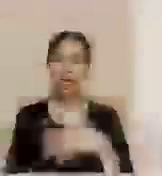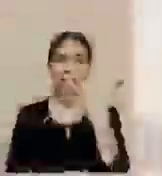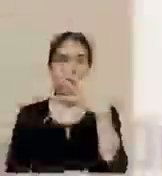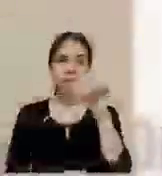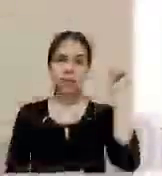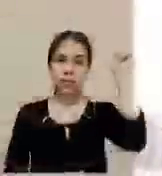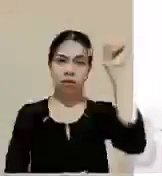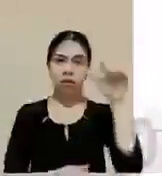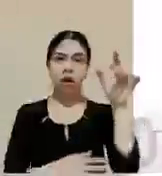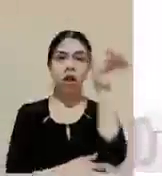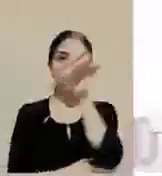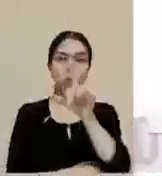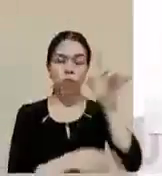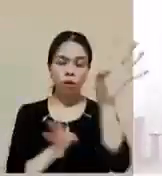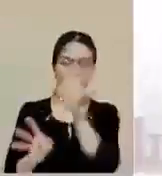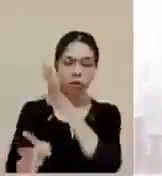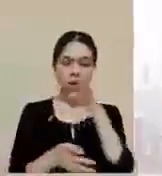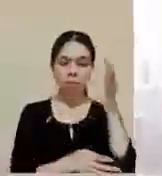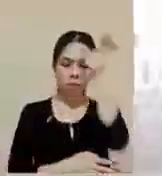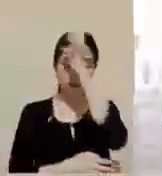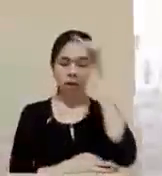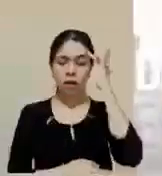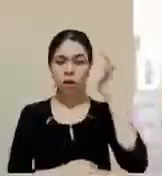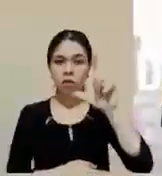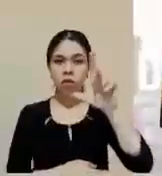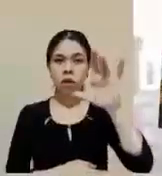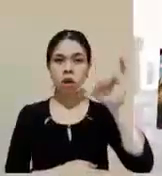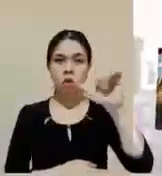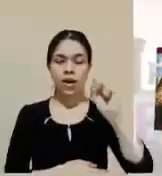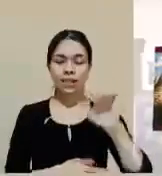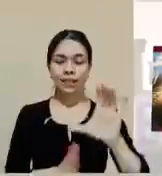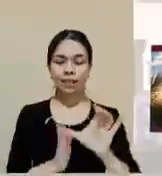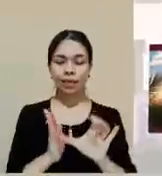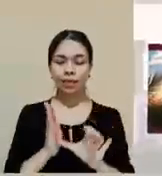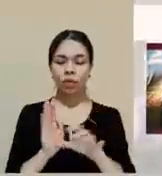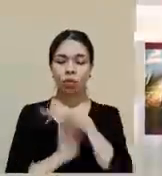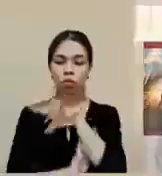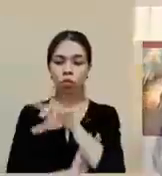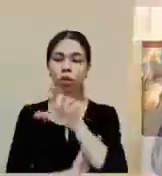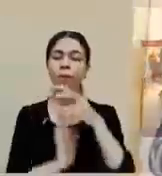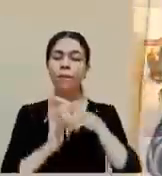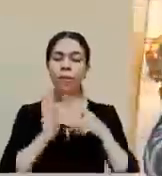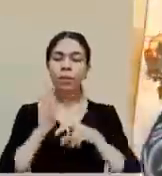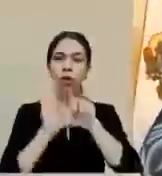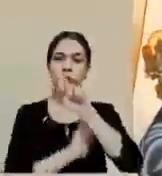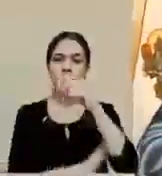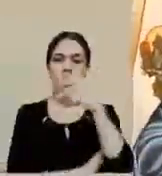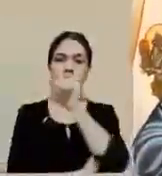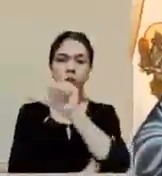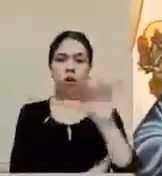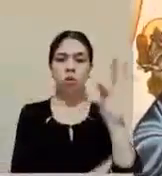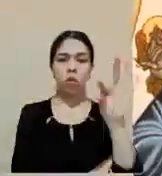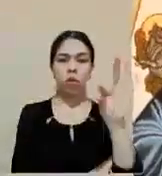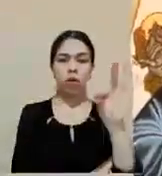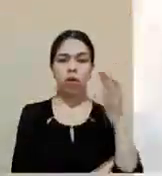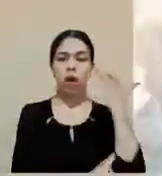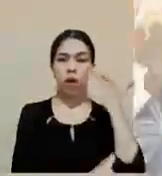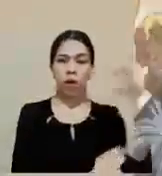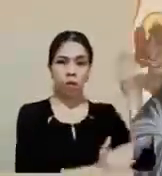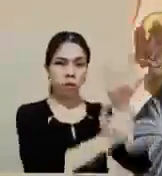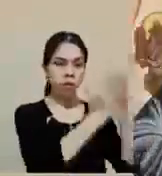10 de abril, domingo de Ramos. Escuchemos el Evangelio de San Lucas 19, 28, 40.